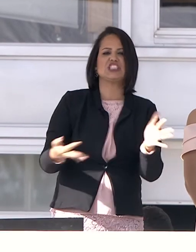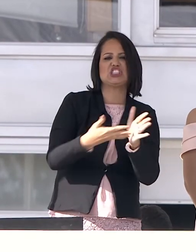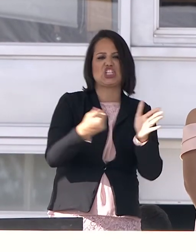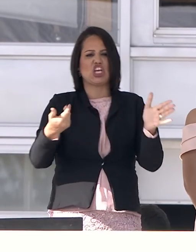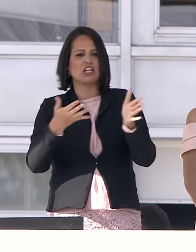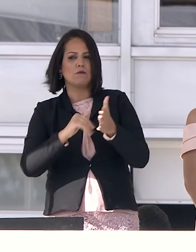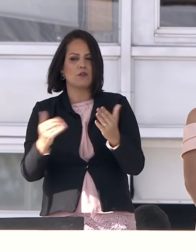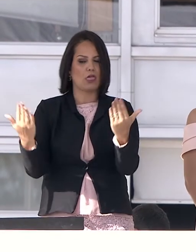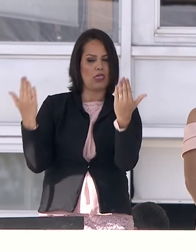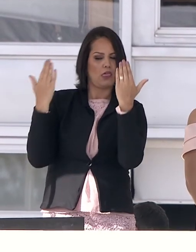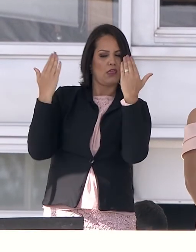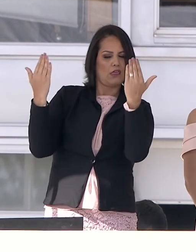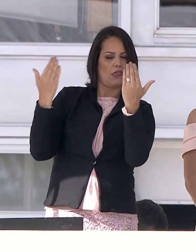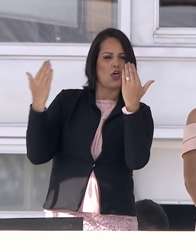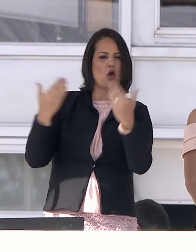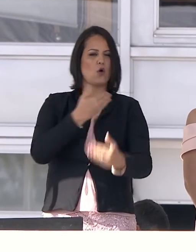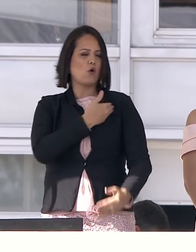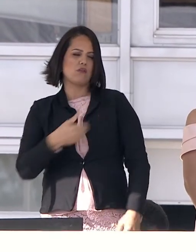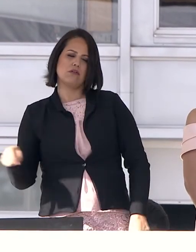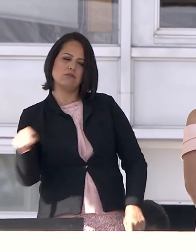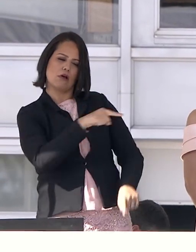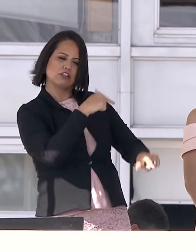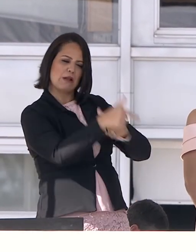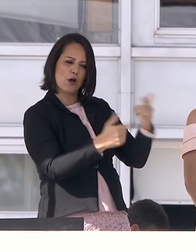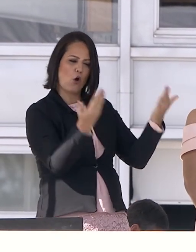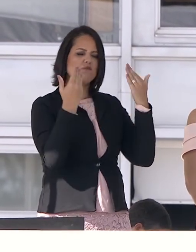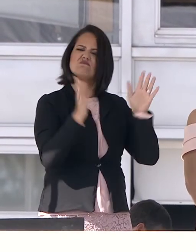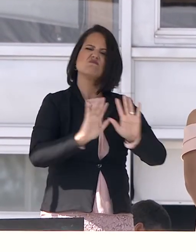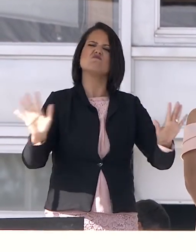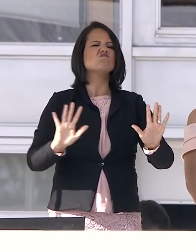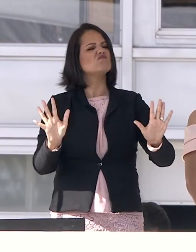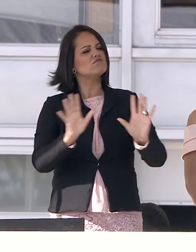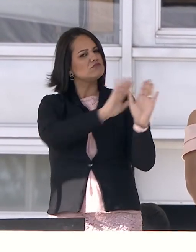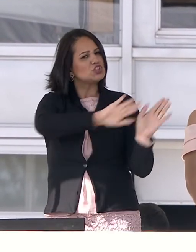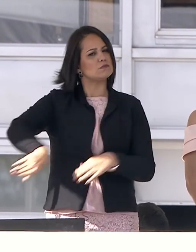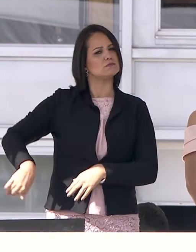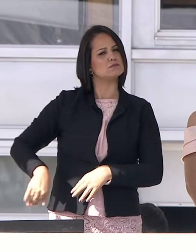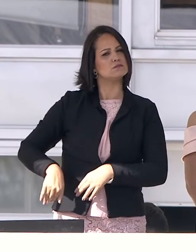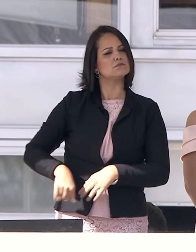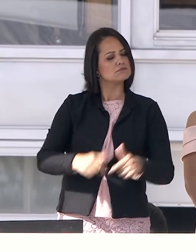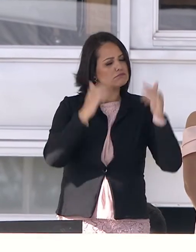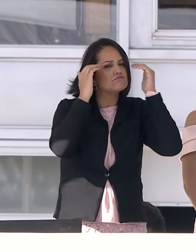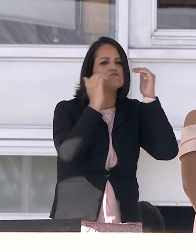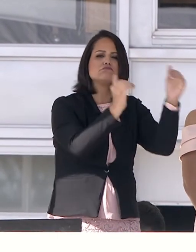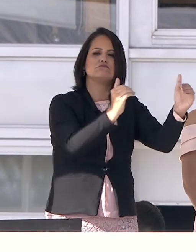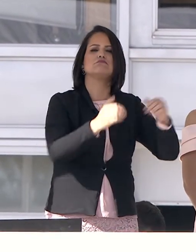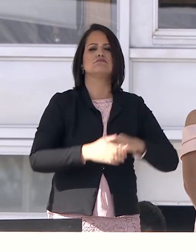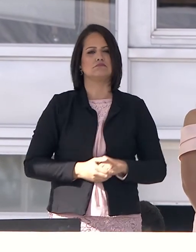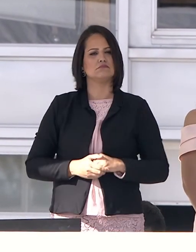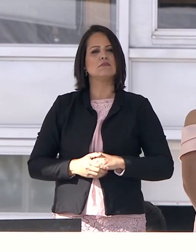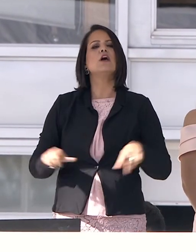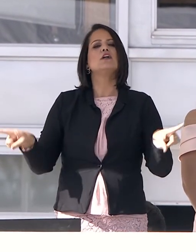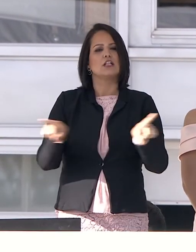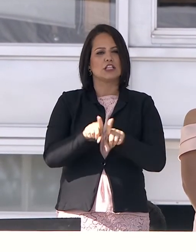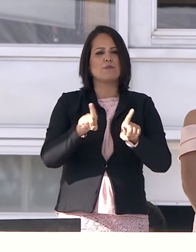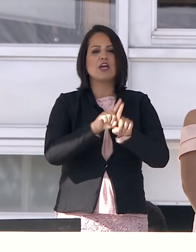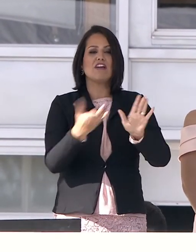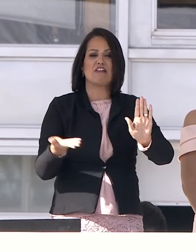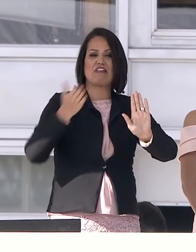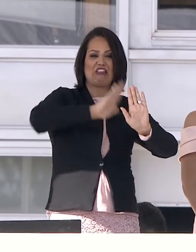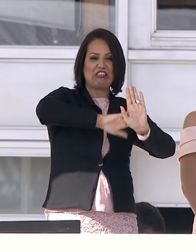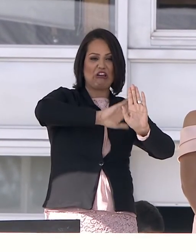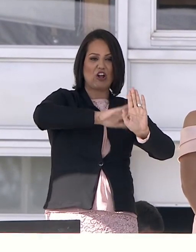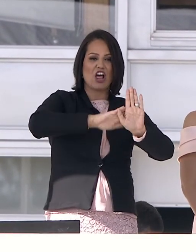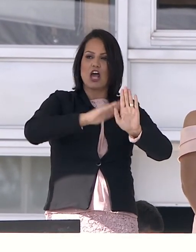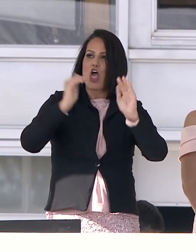desconfiança e o peso do governo sobre quem trabalha e quem produz. Também é urgente acabar com a ideologia que defende